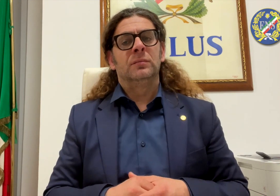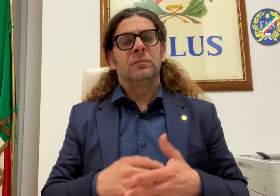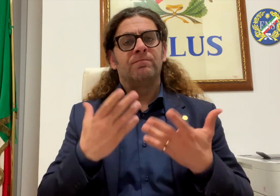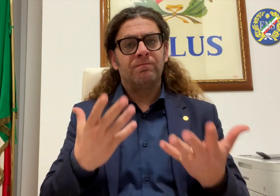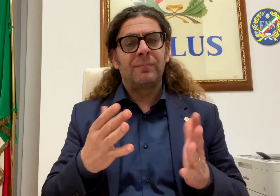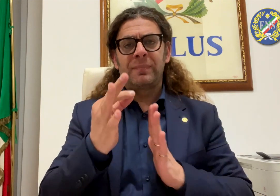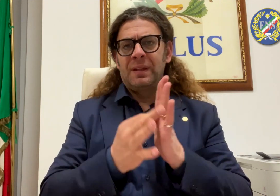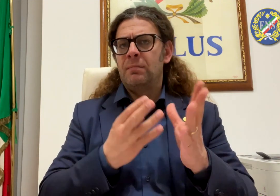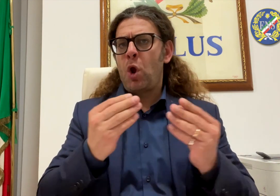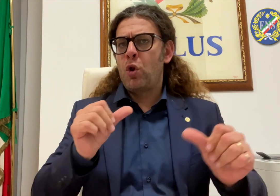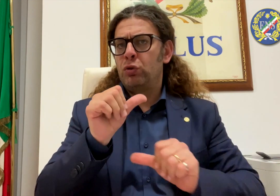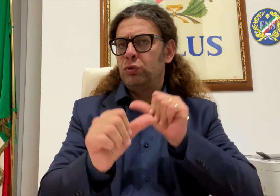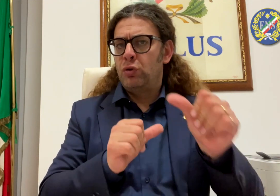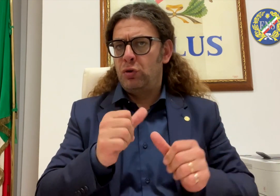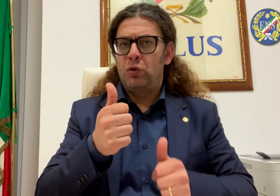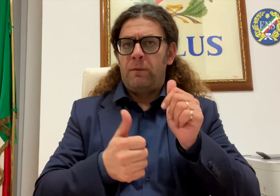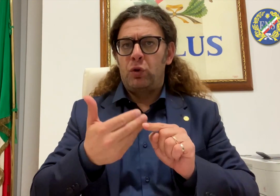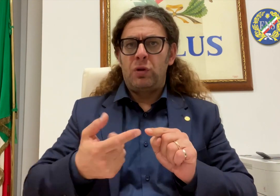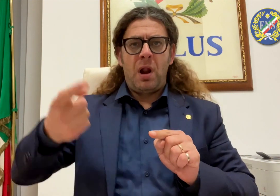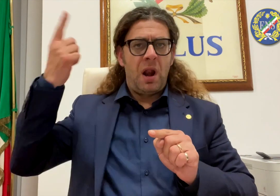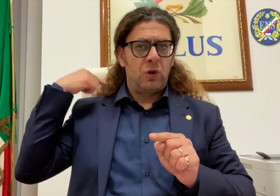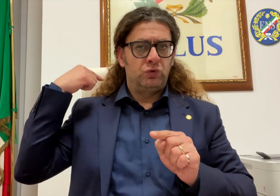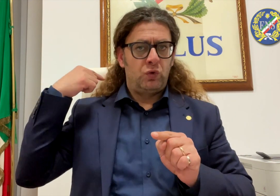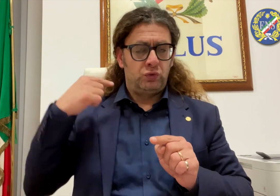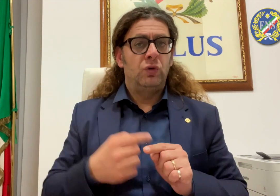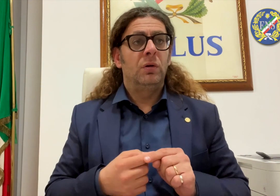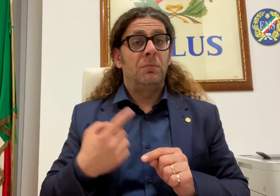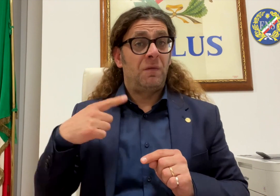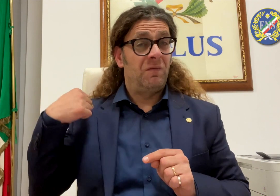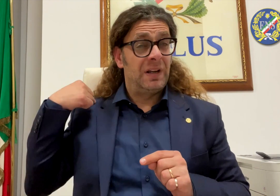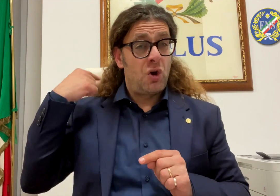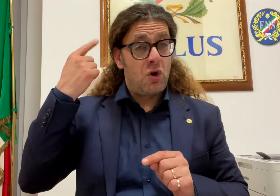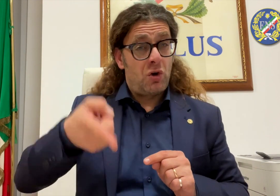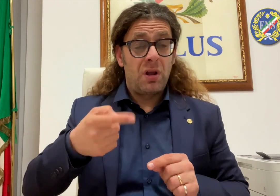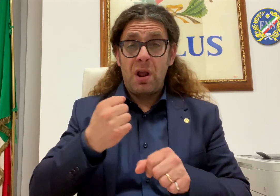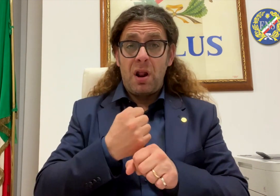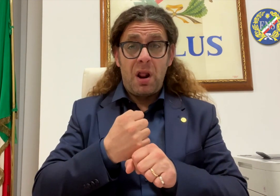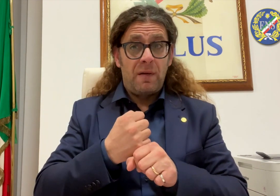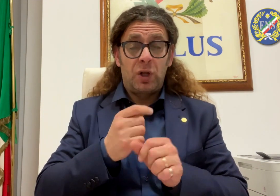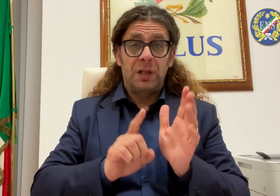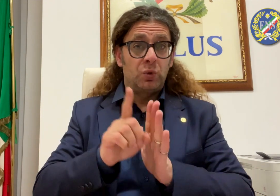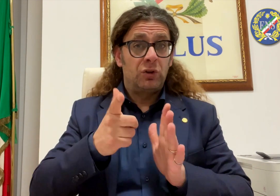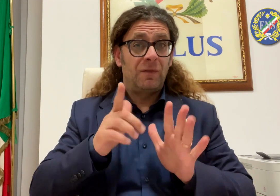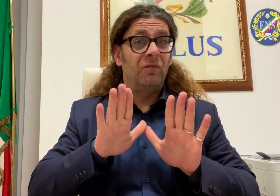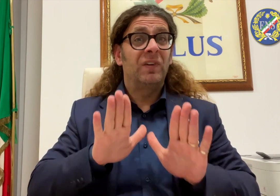disabilità e dei loro diritti, sempre nel rispetto di quanto sancito dalla Convenzione ONU